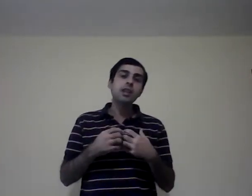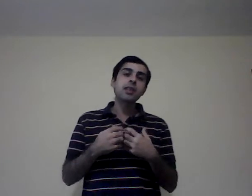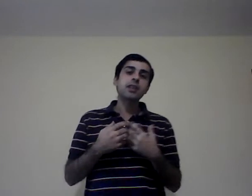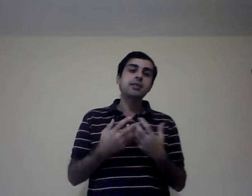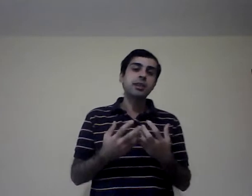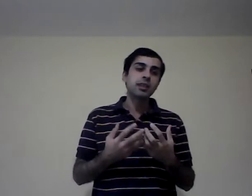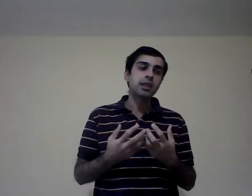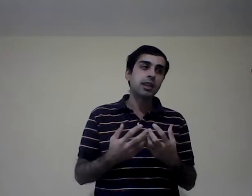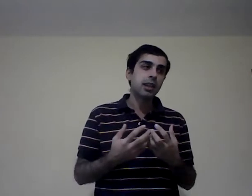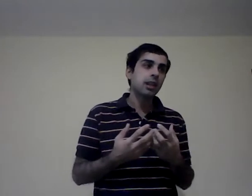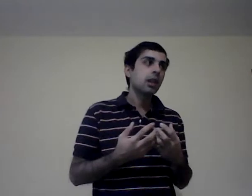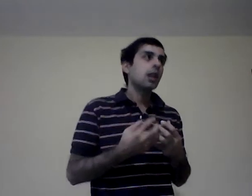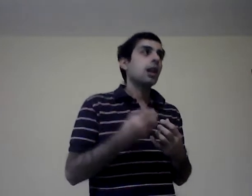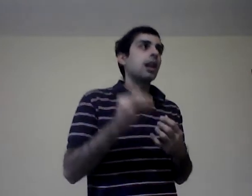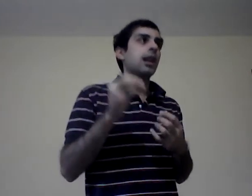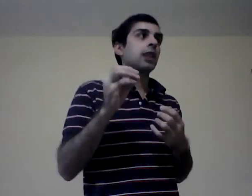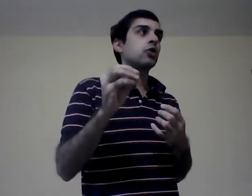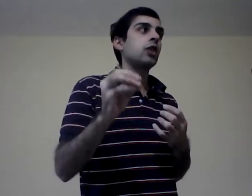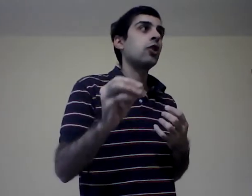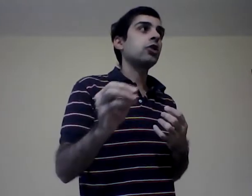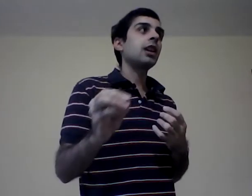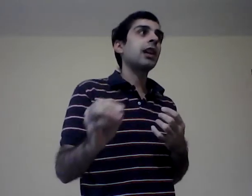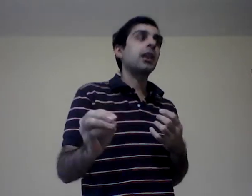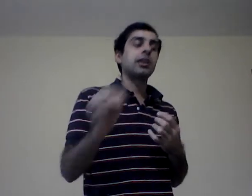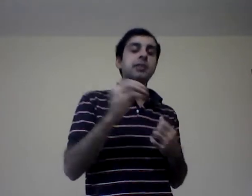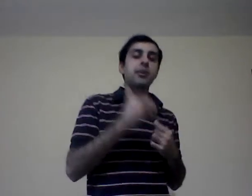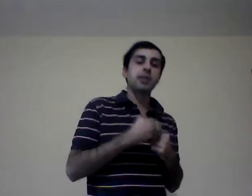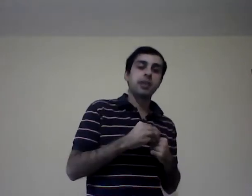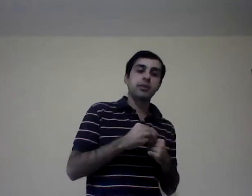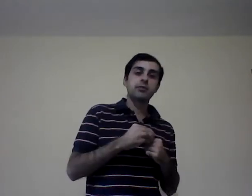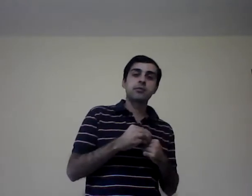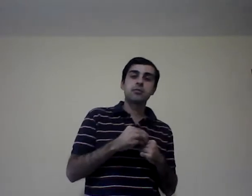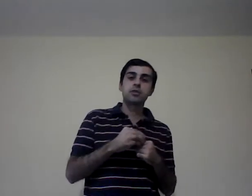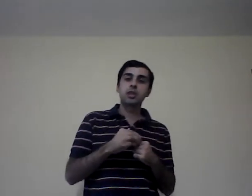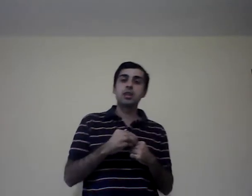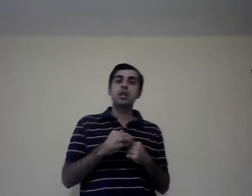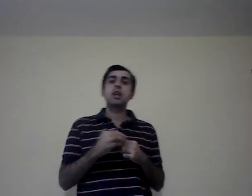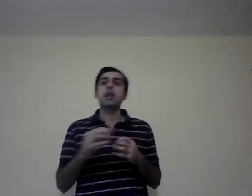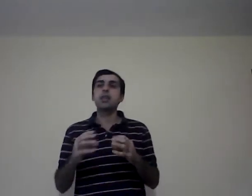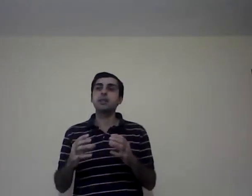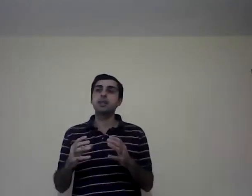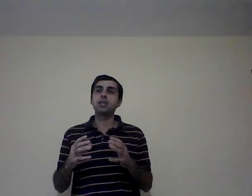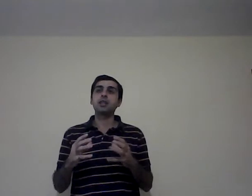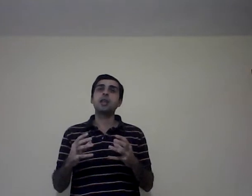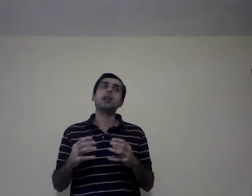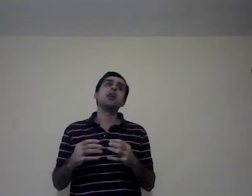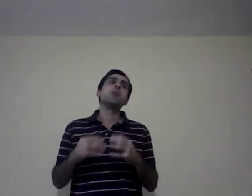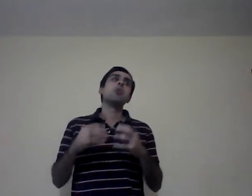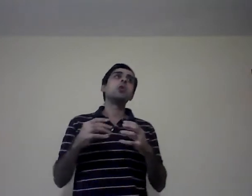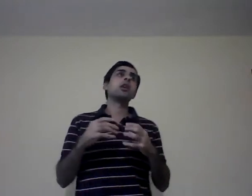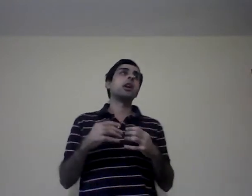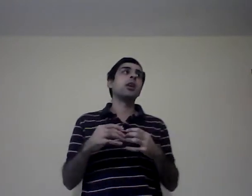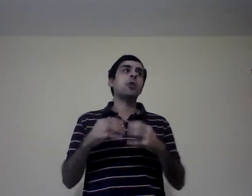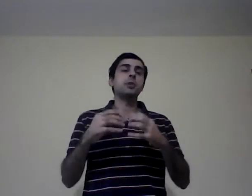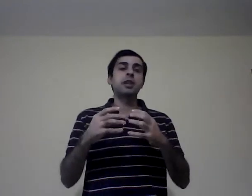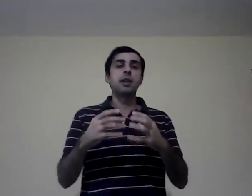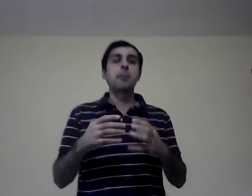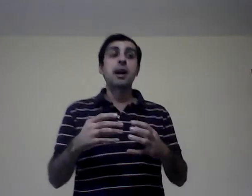decir que la sociedad no tenga rentabilidad. Es decir, es que busque obtener más